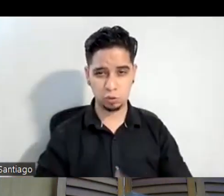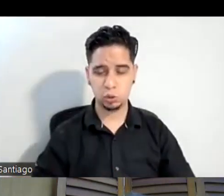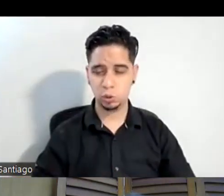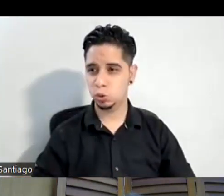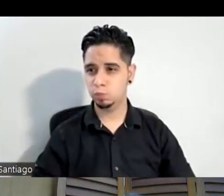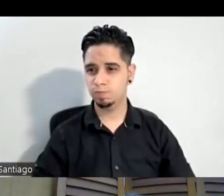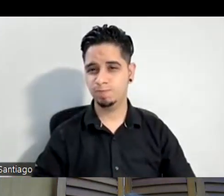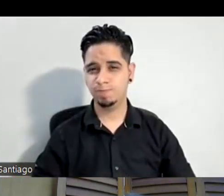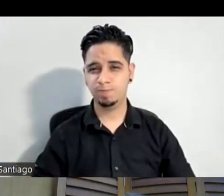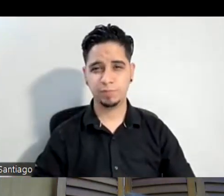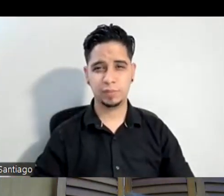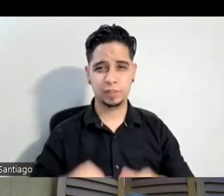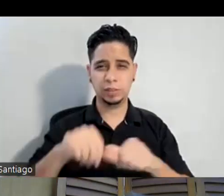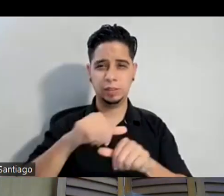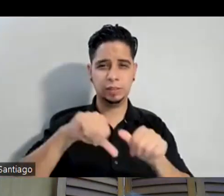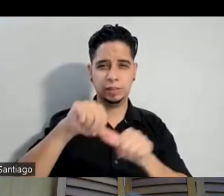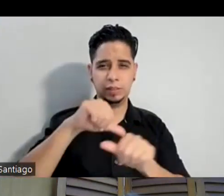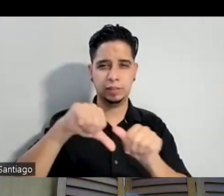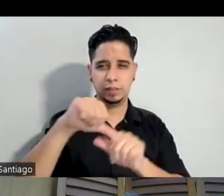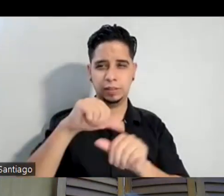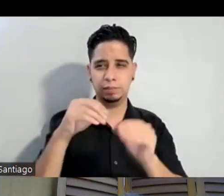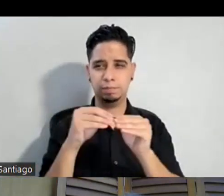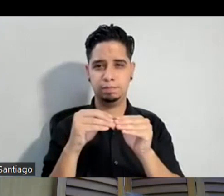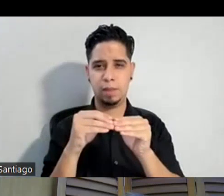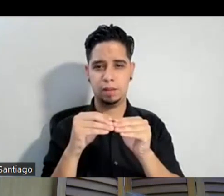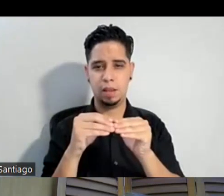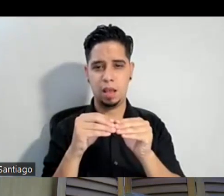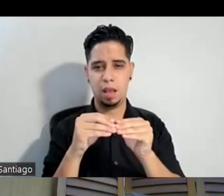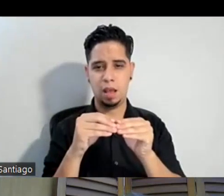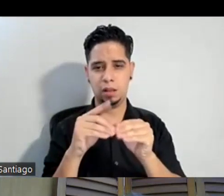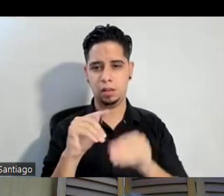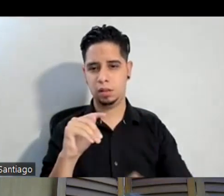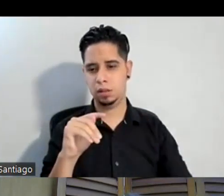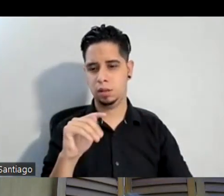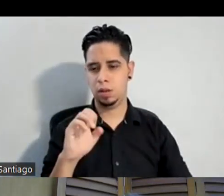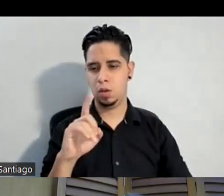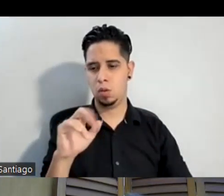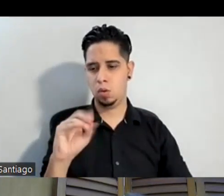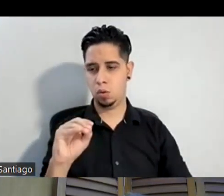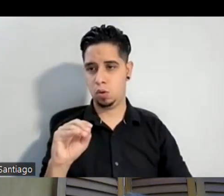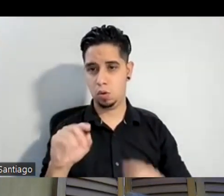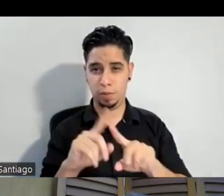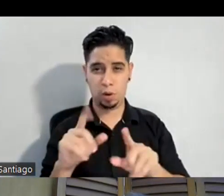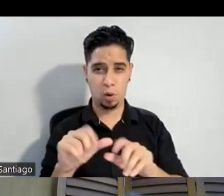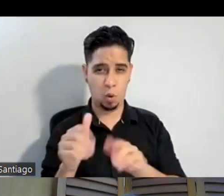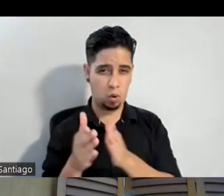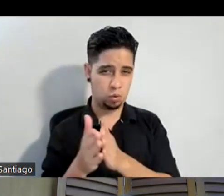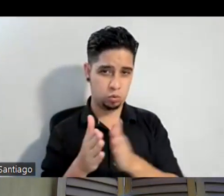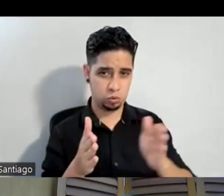sociedad se ha ido más a lo que es don Teodoro y hemos perdido lo que el resto del pueblo le trata de